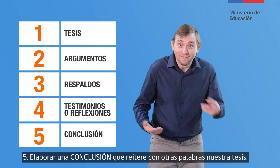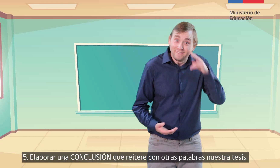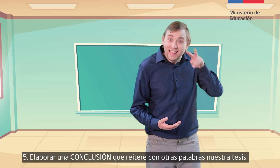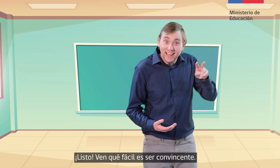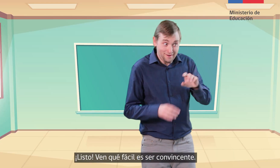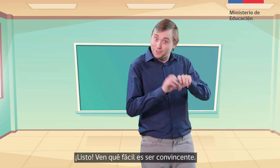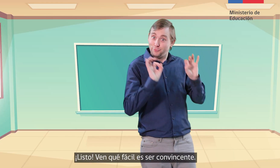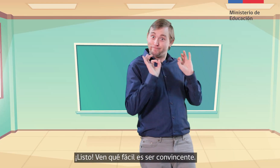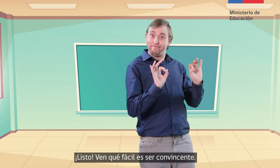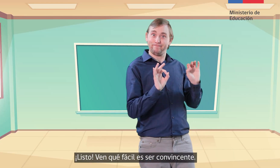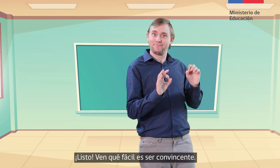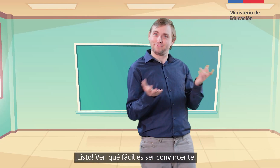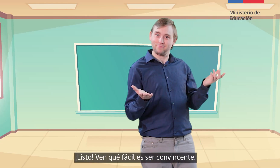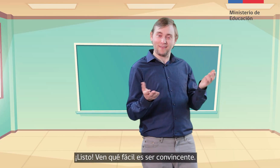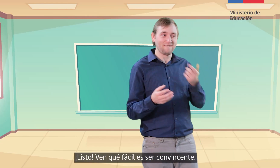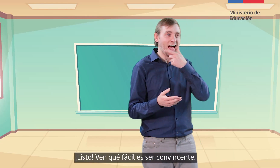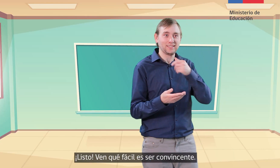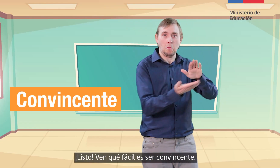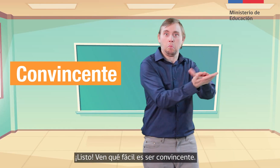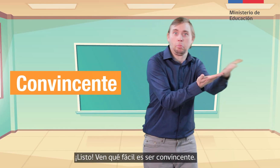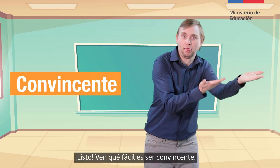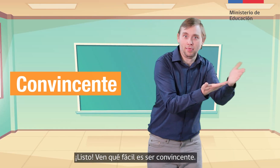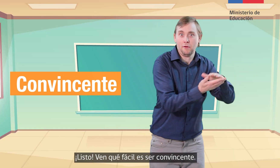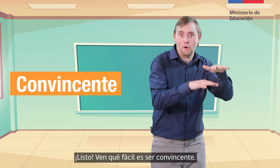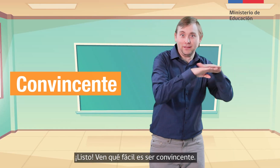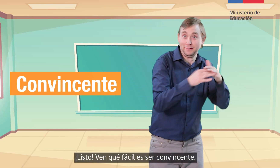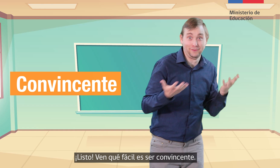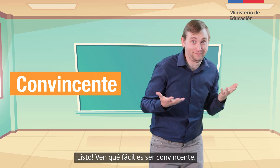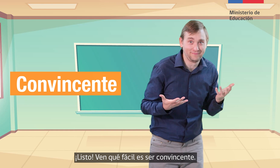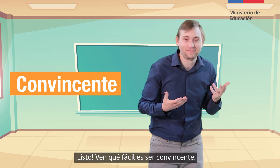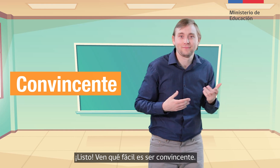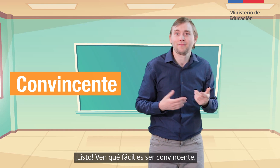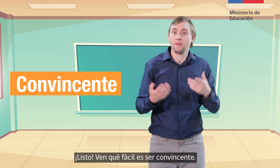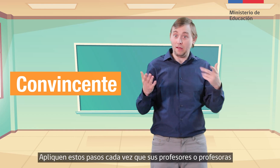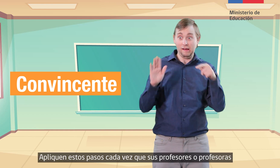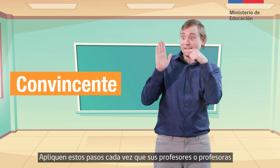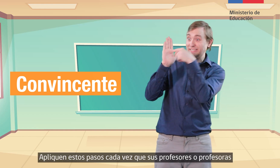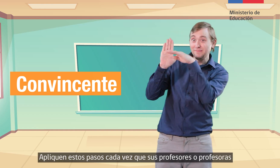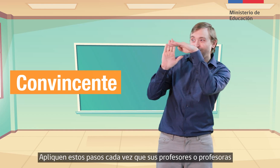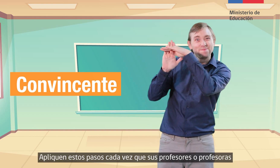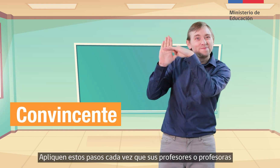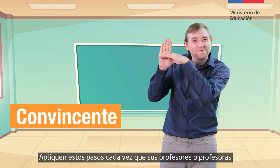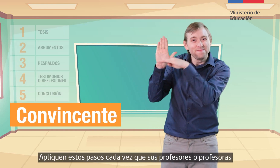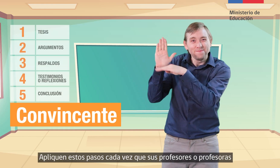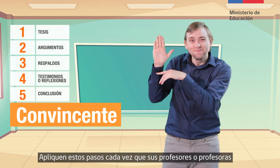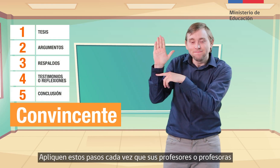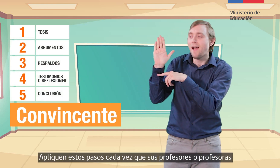¡Listo! ¿Ven qué fácil es ser convincente? Apliquen estos pasos cada vez que